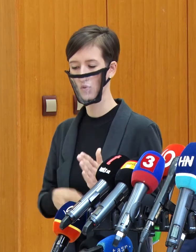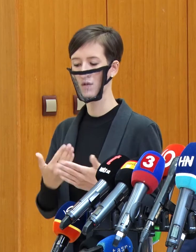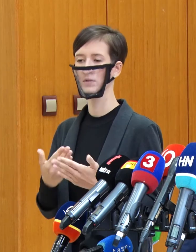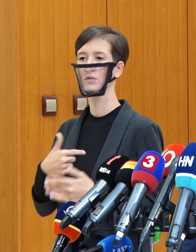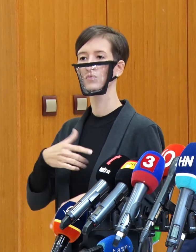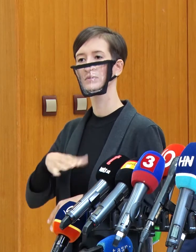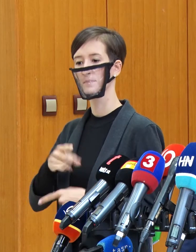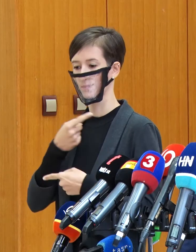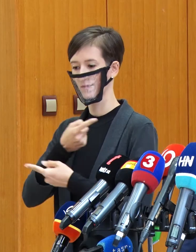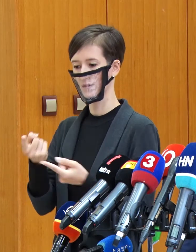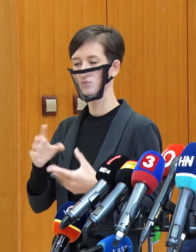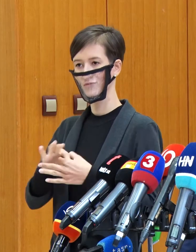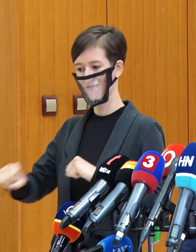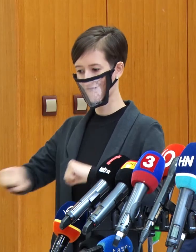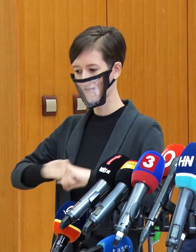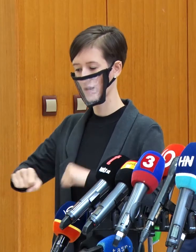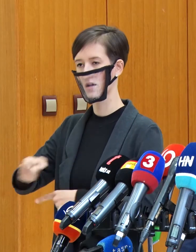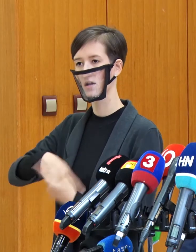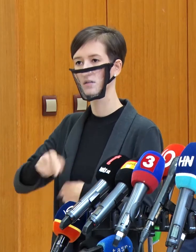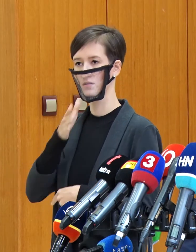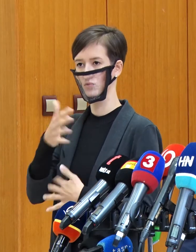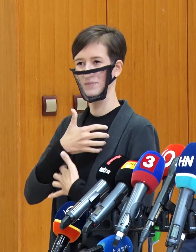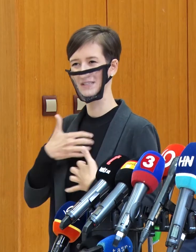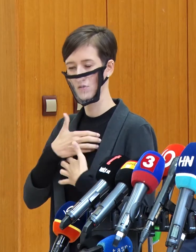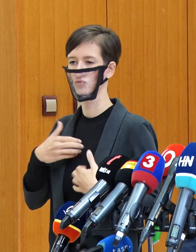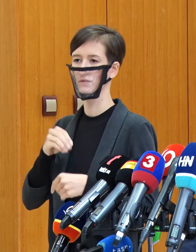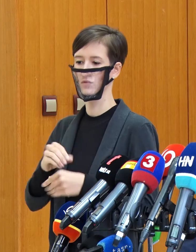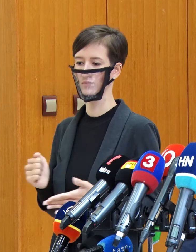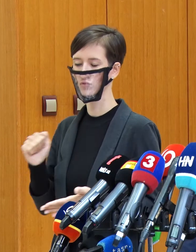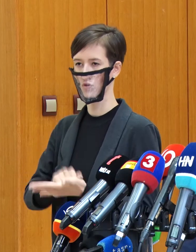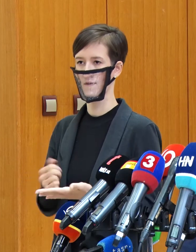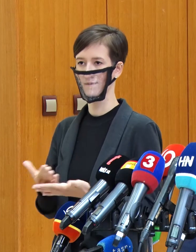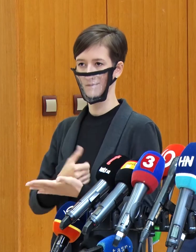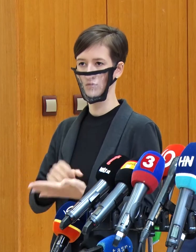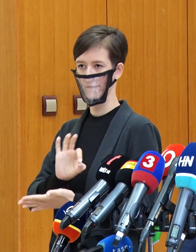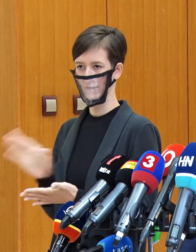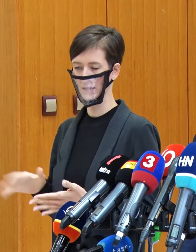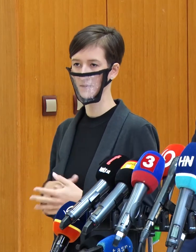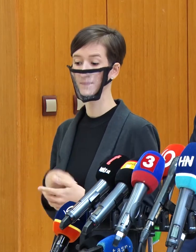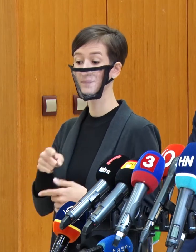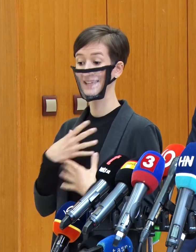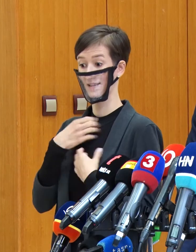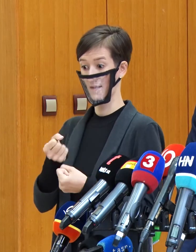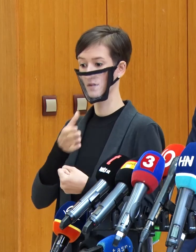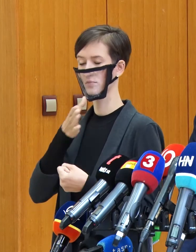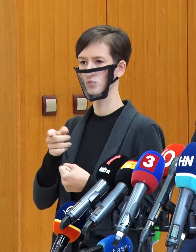všetko preto, aby tieto zdroje sme naozaj vedeli efektívne využiť. Tento návrh bude do detaillu zverejnený